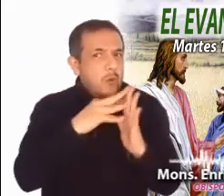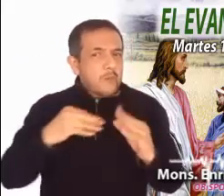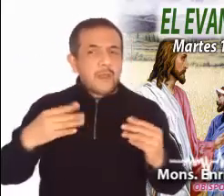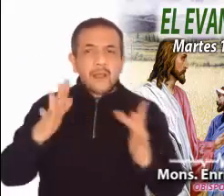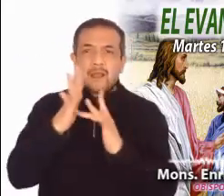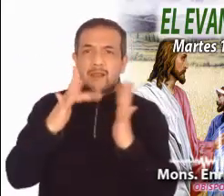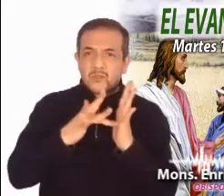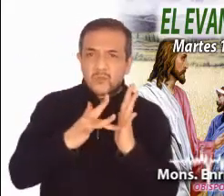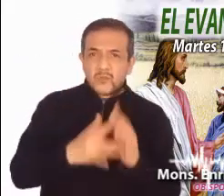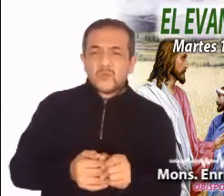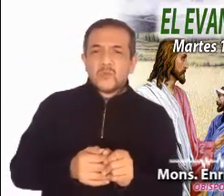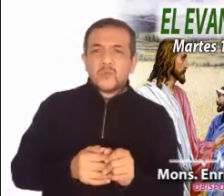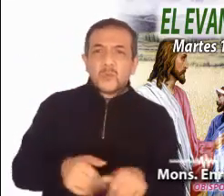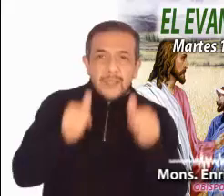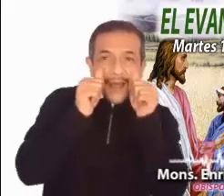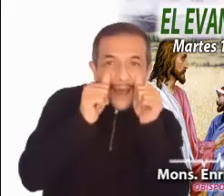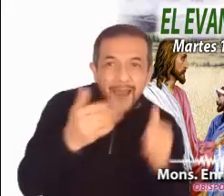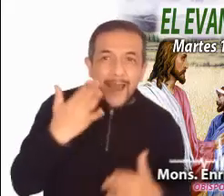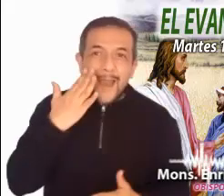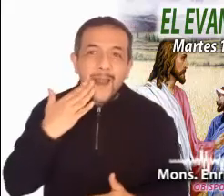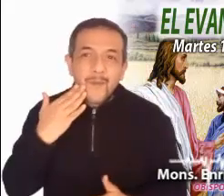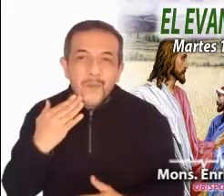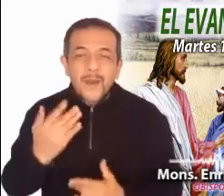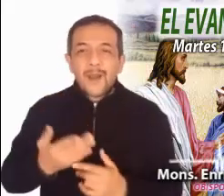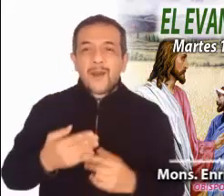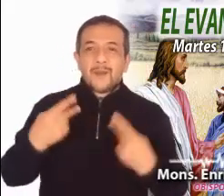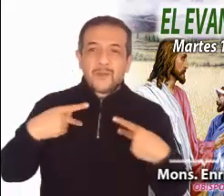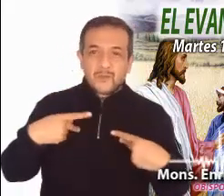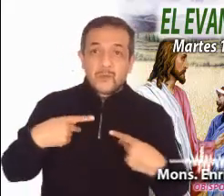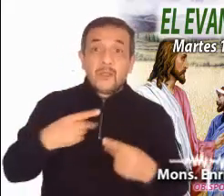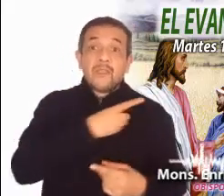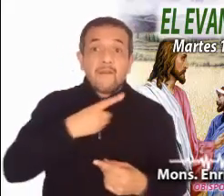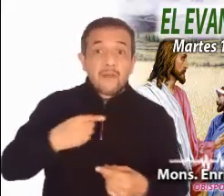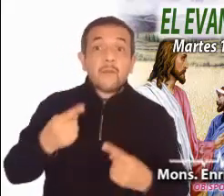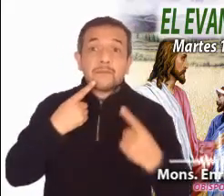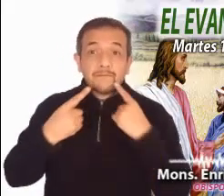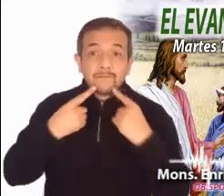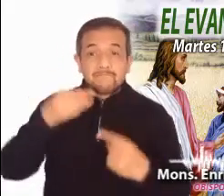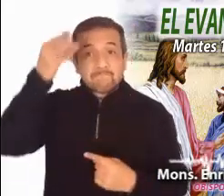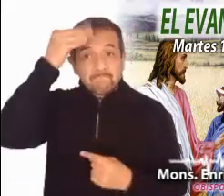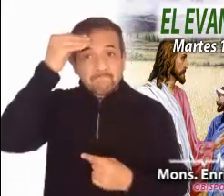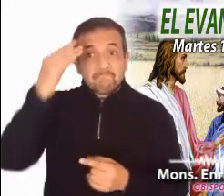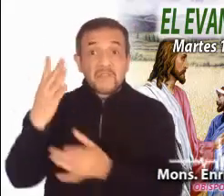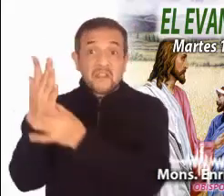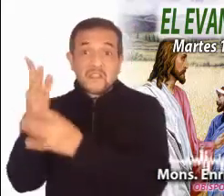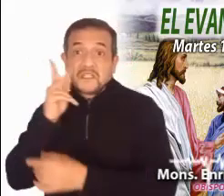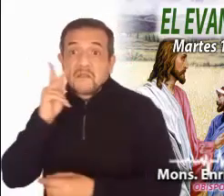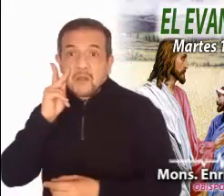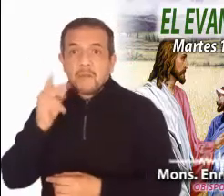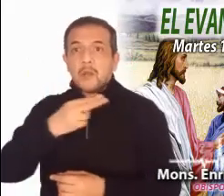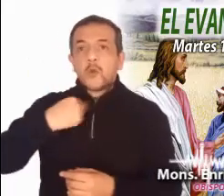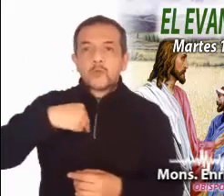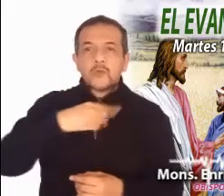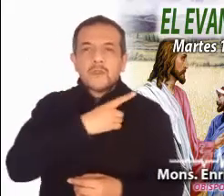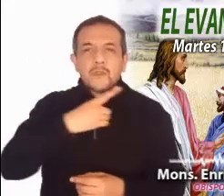persona. Aprender a dialogar, dice el Papa Francisco. Debemos mirar más allá